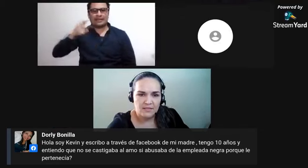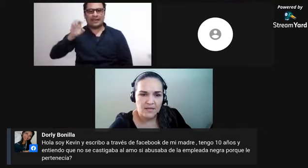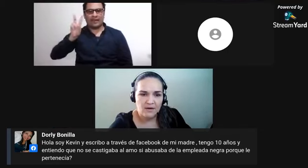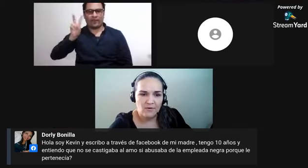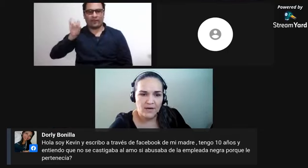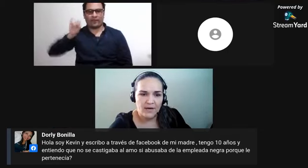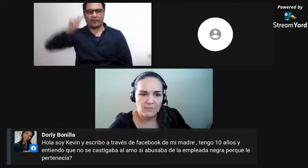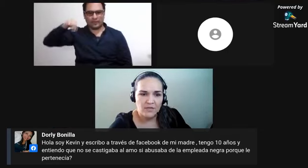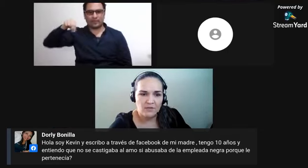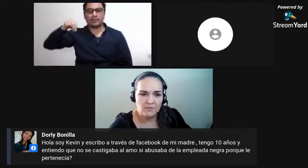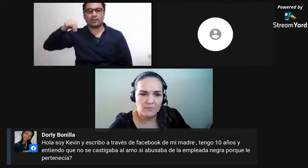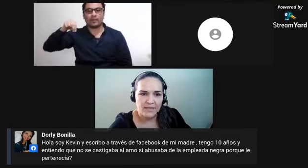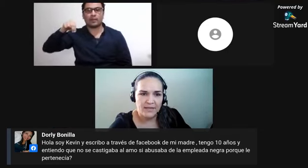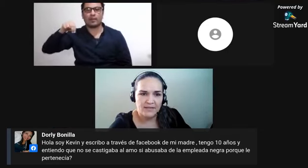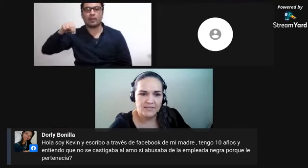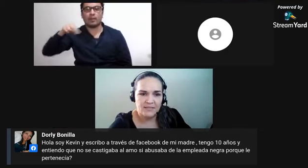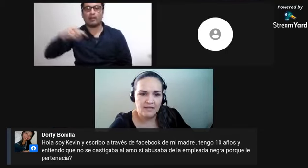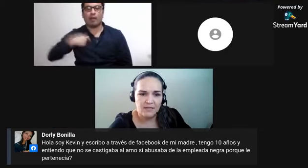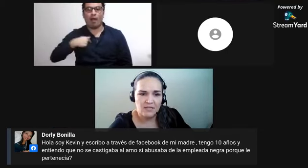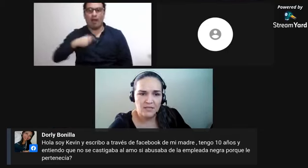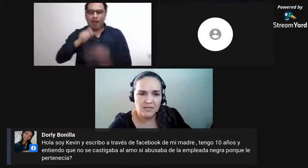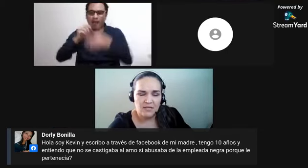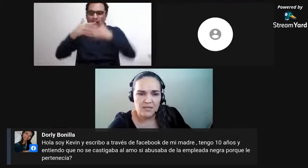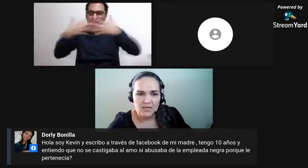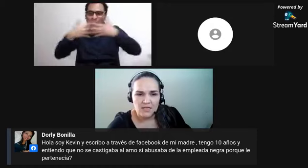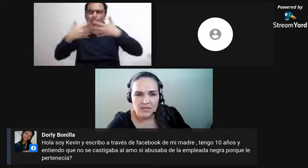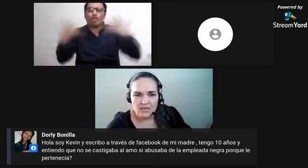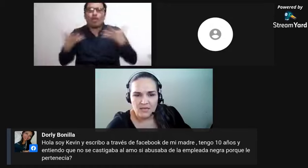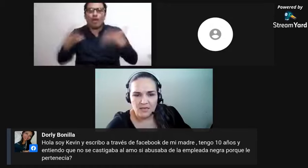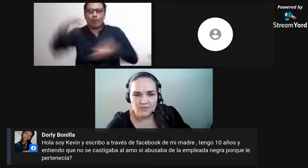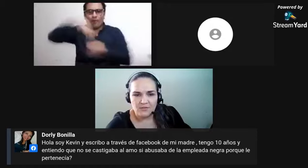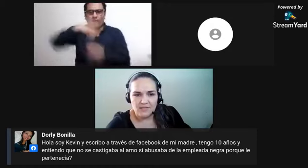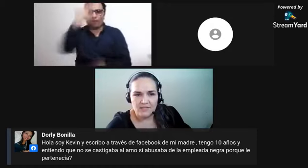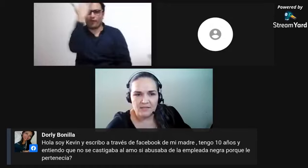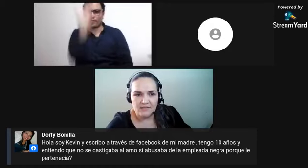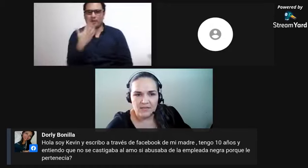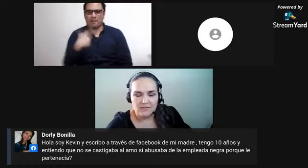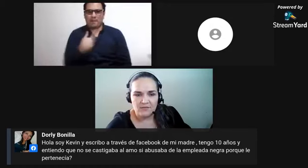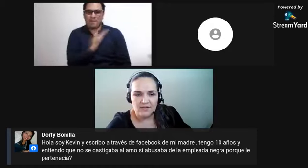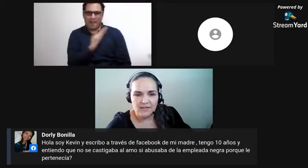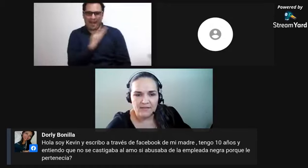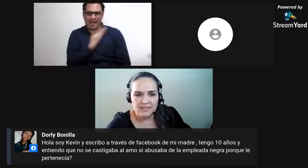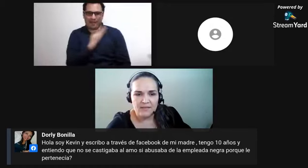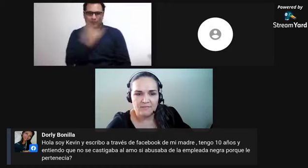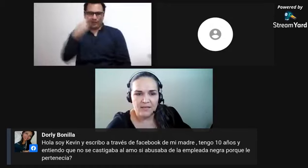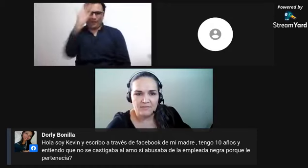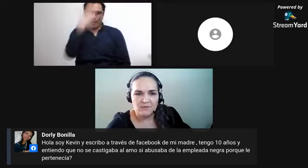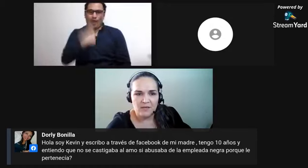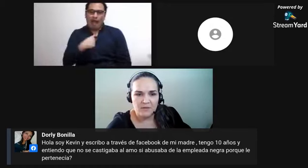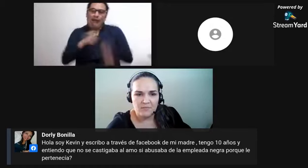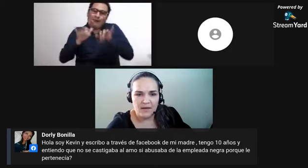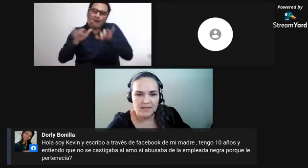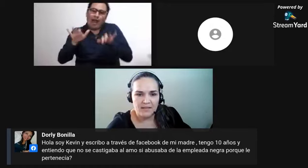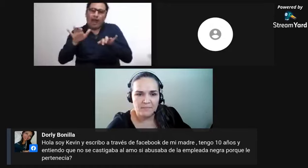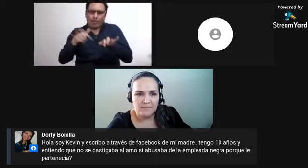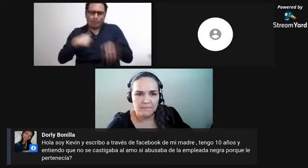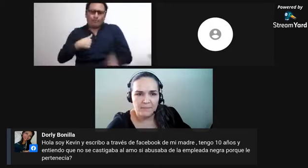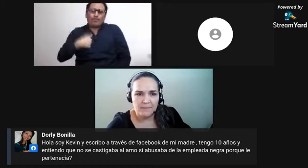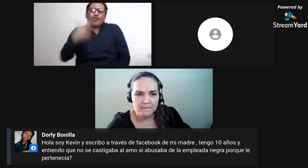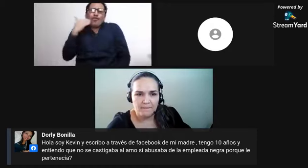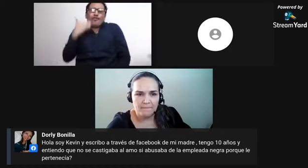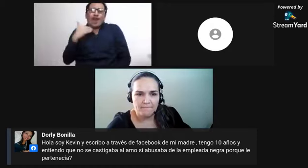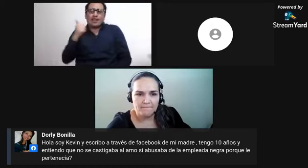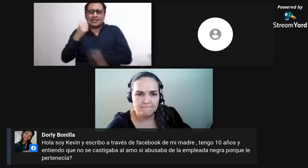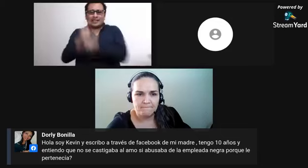Dice, hola, mi nombre es Kevin. Estoy escribiendo a través del Facebook de mi madre.